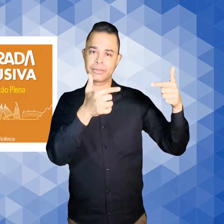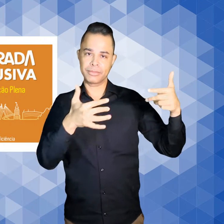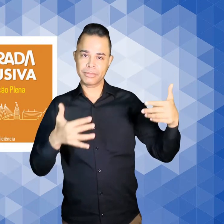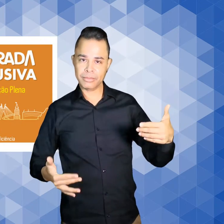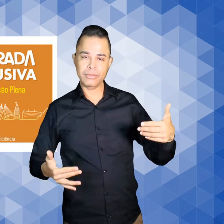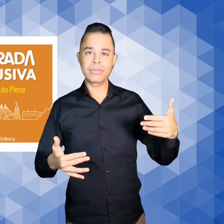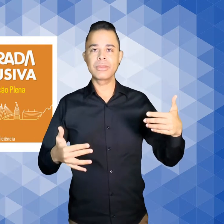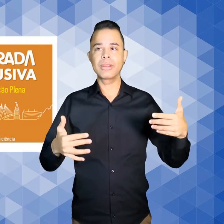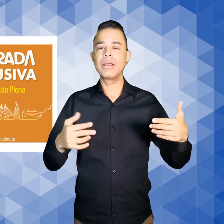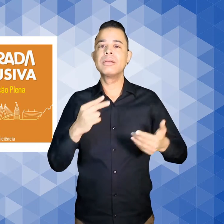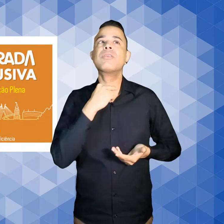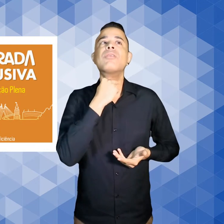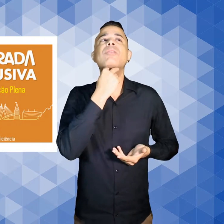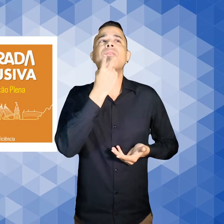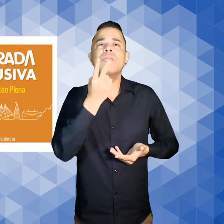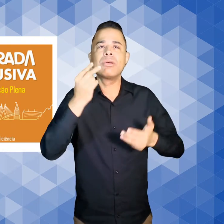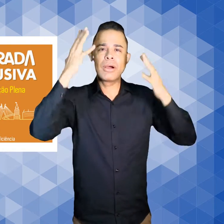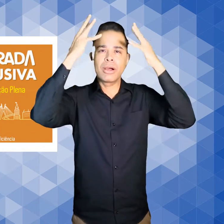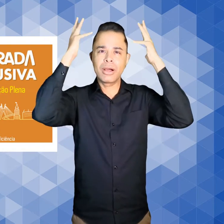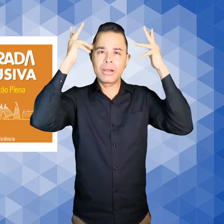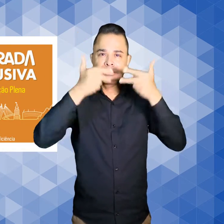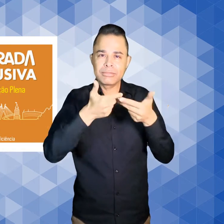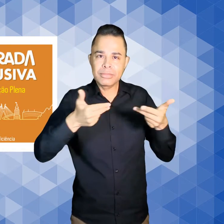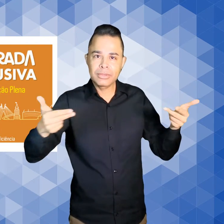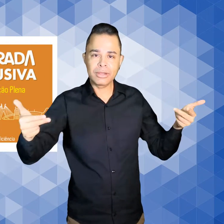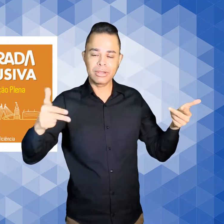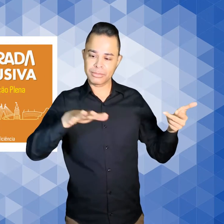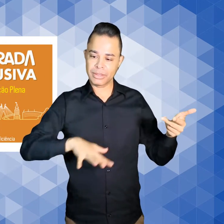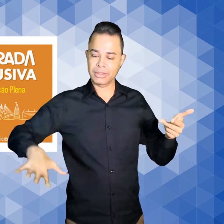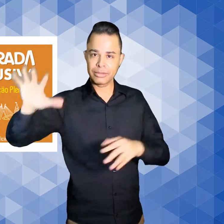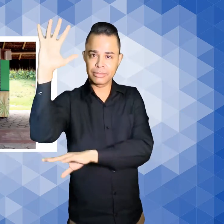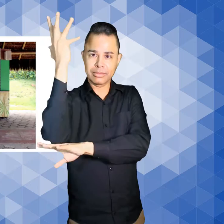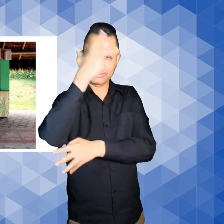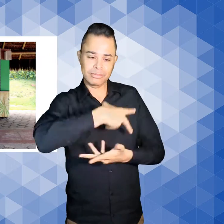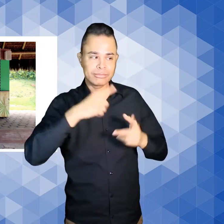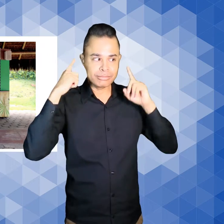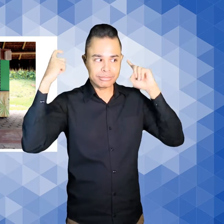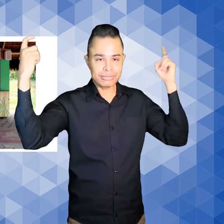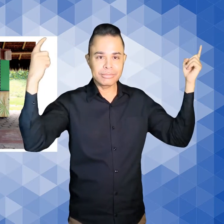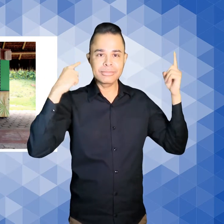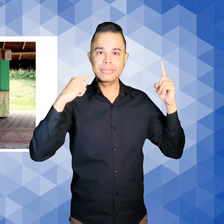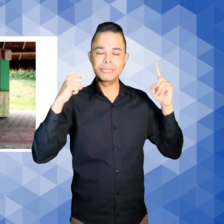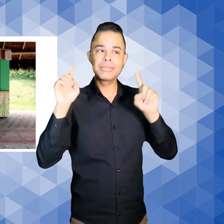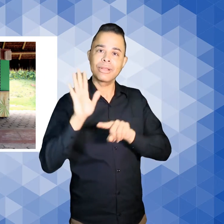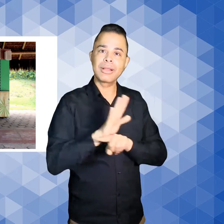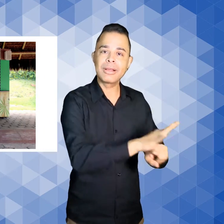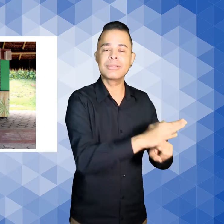de vocalizações de animais e do ambiente para crianças, adolescentes e adultos com deficiência